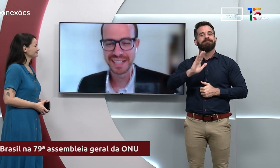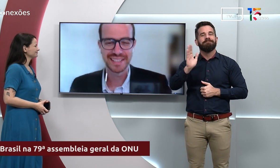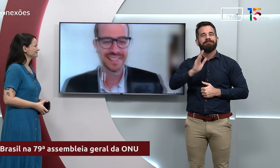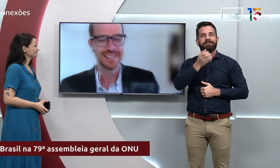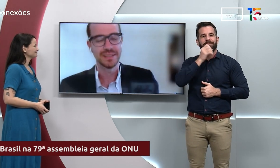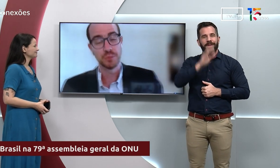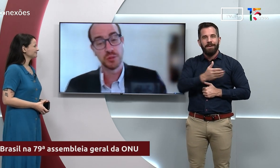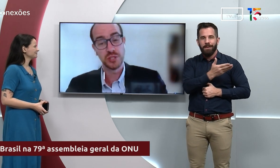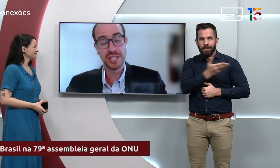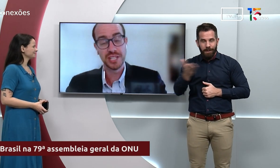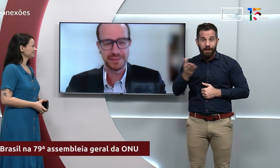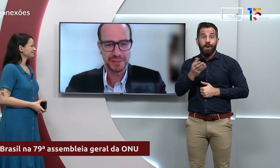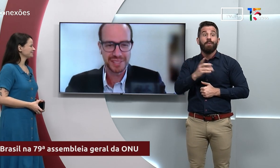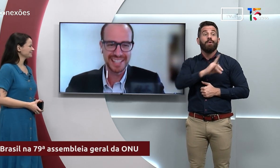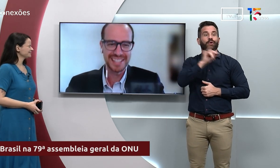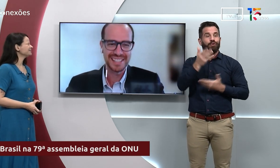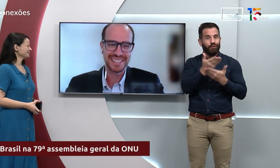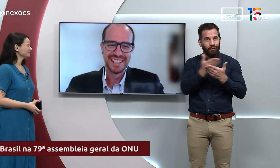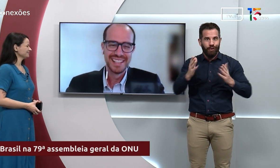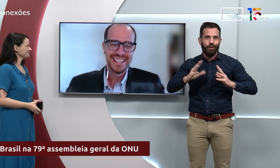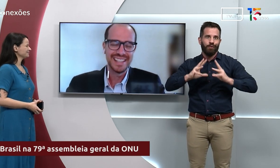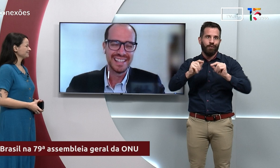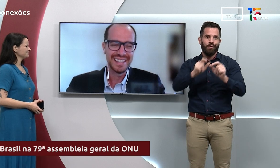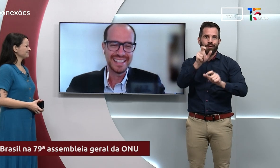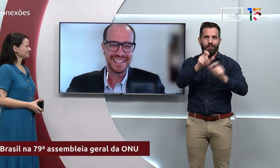Boa tarde. Bom dia para vocês,